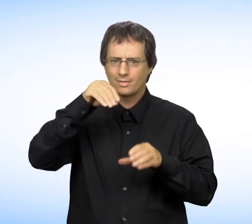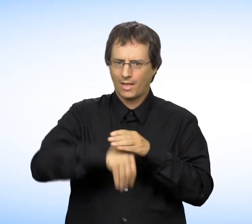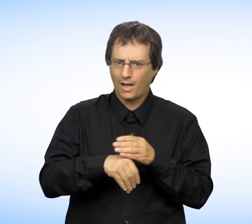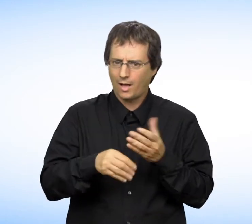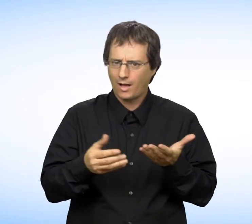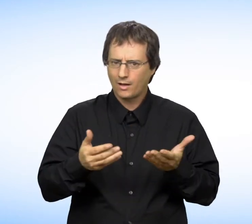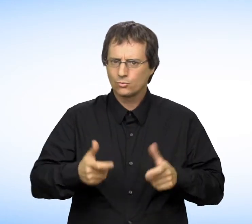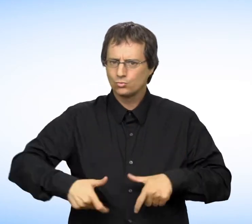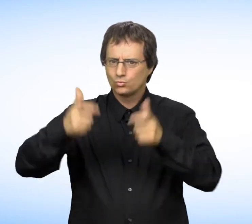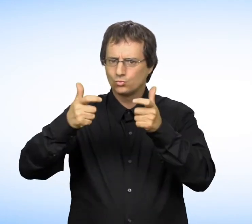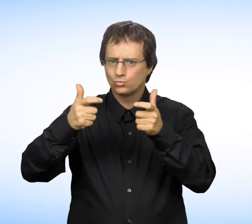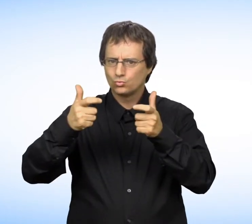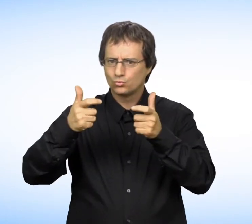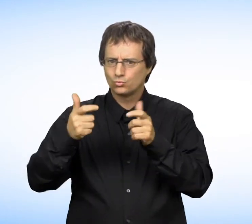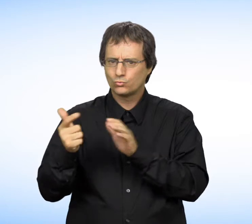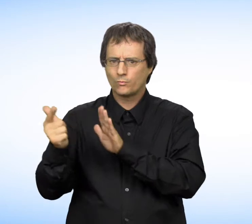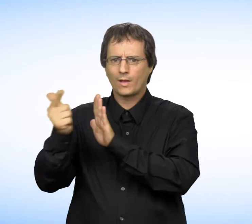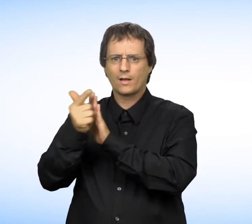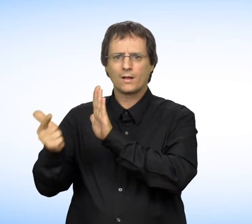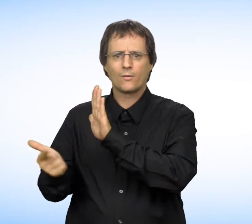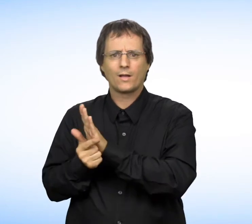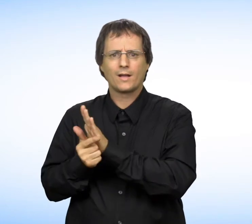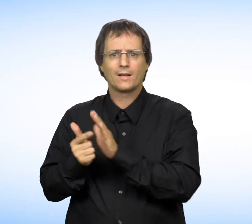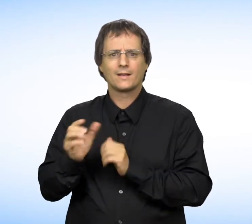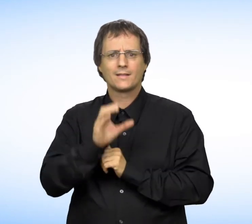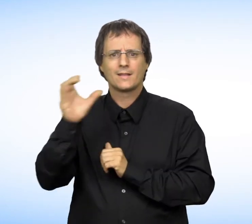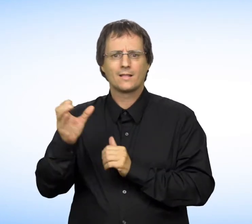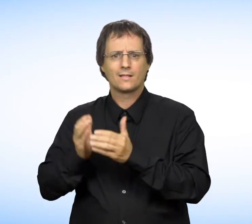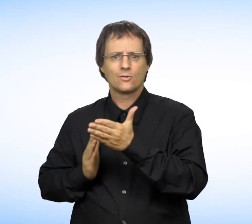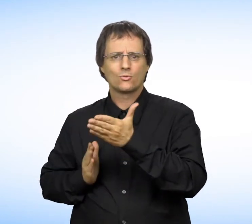C'est la Loi canadienne sur les droits de la personne qui s'applique à ces institutions